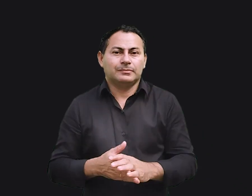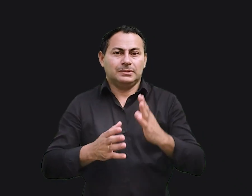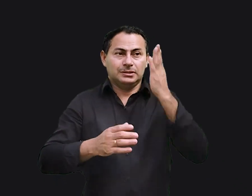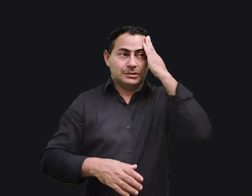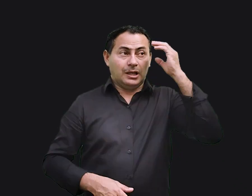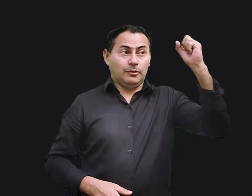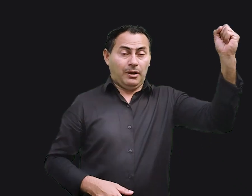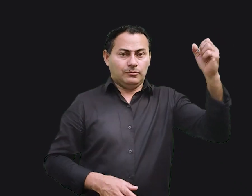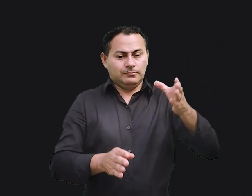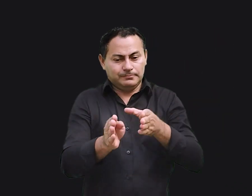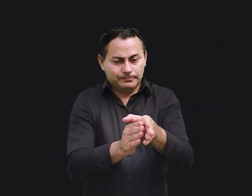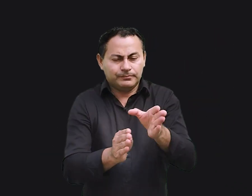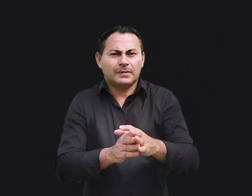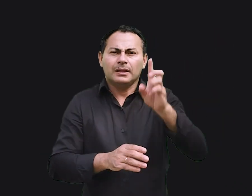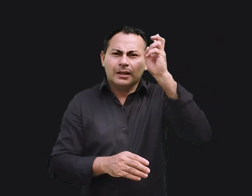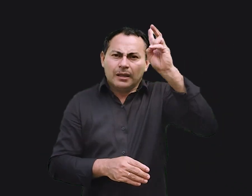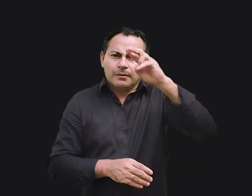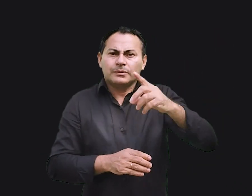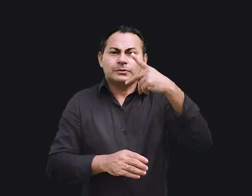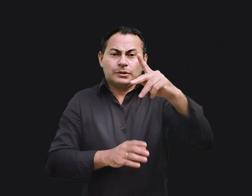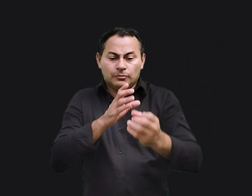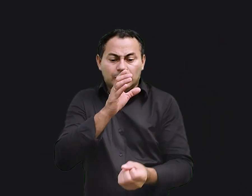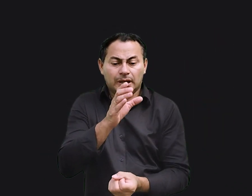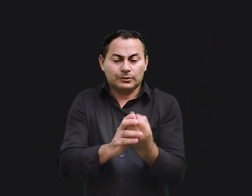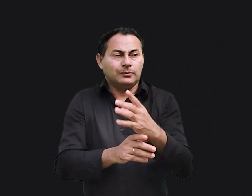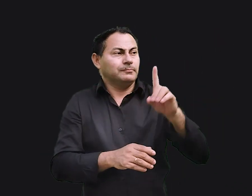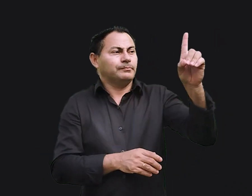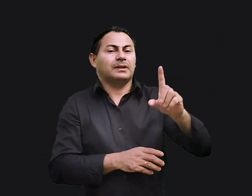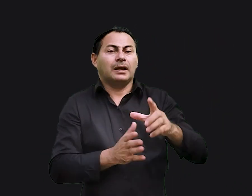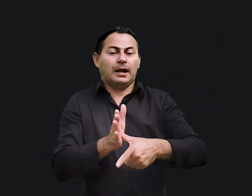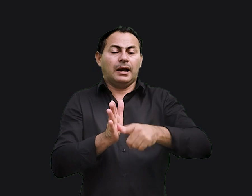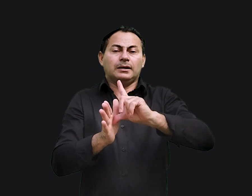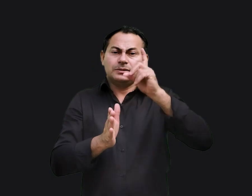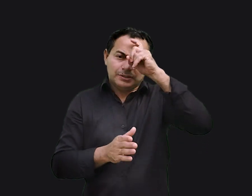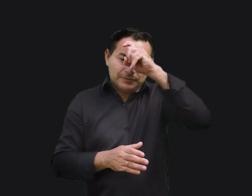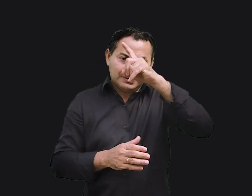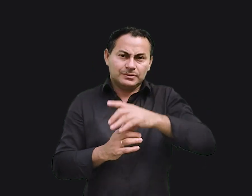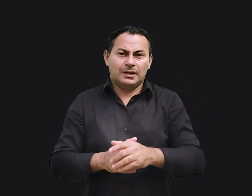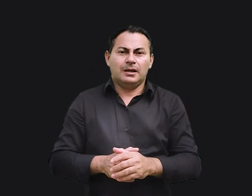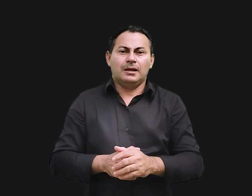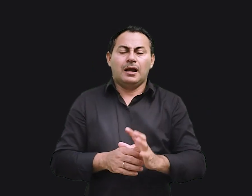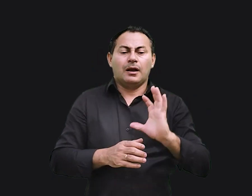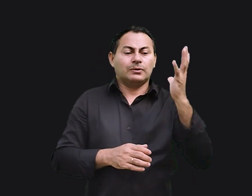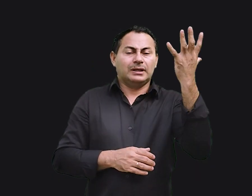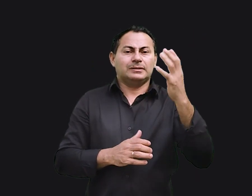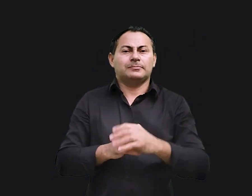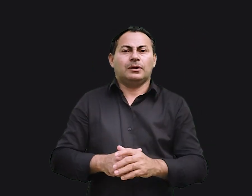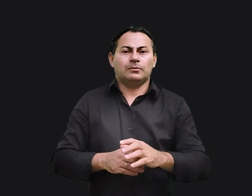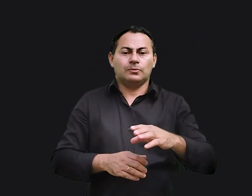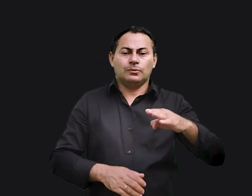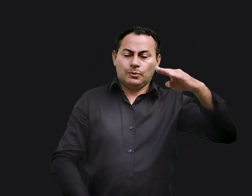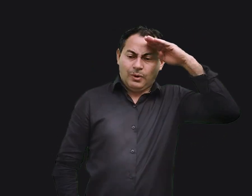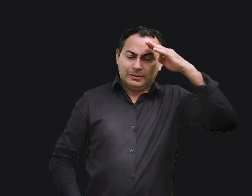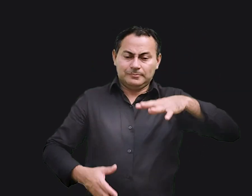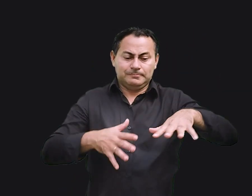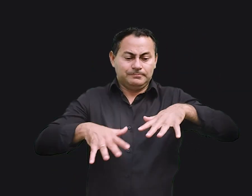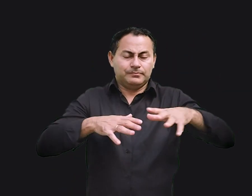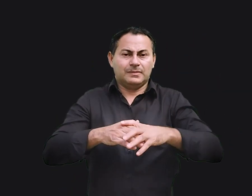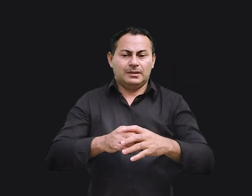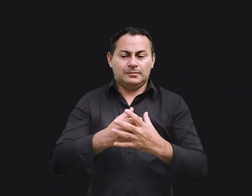Salomão aconselha lembre-se do teu Criador antes que os dias difíceis se aproximem quando os guardas da casa tremerem. Referindo-se aos braços e às